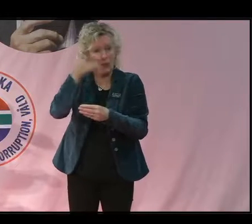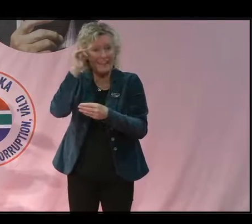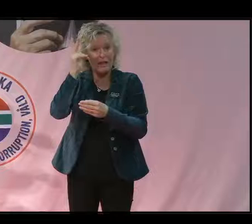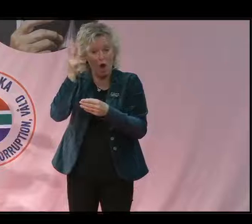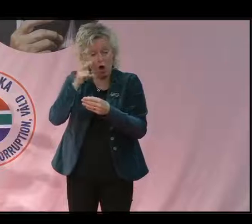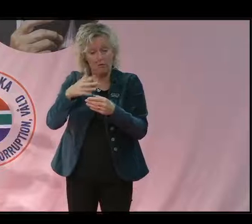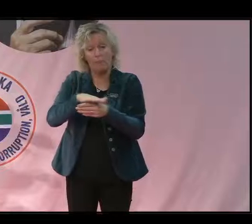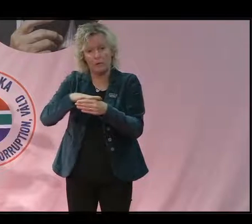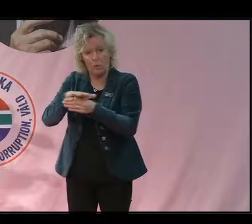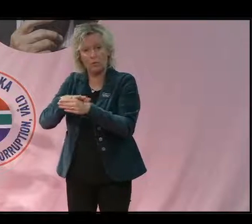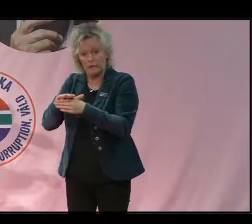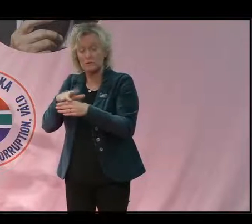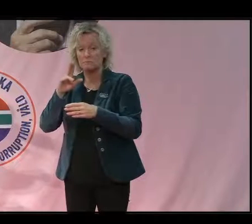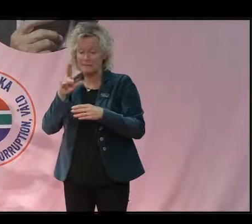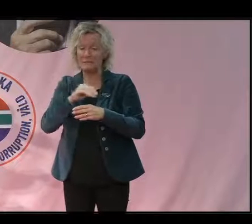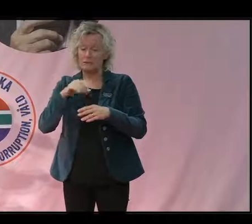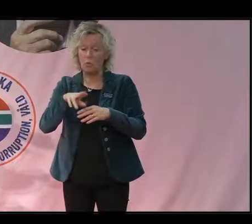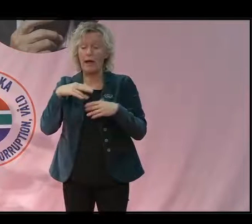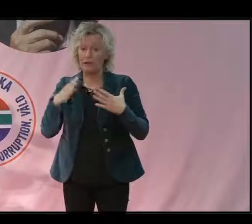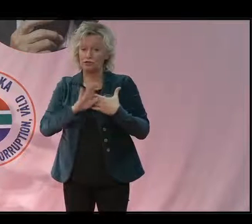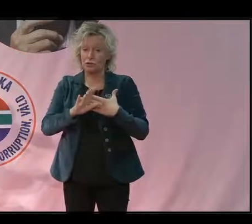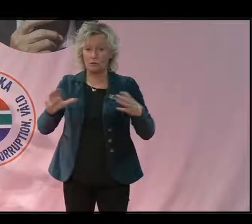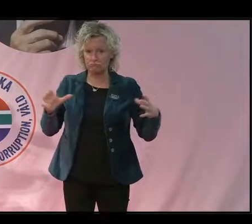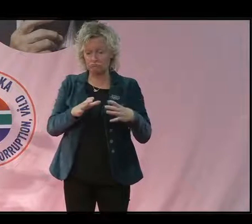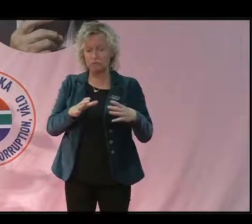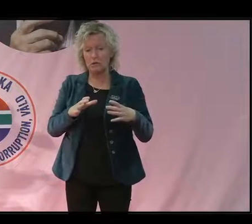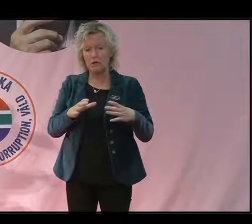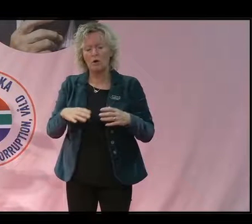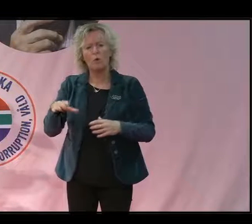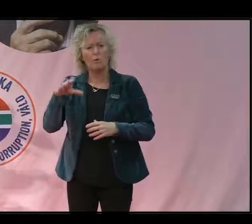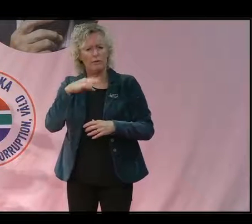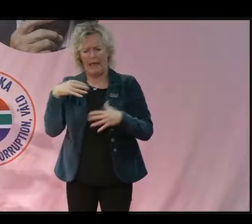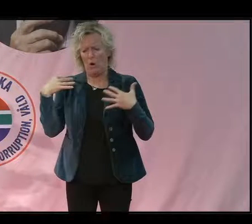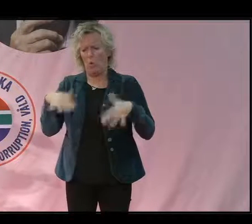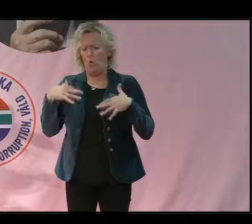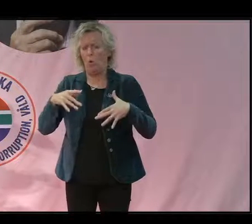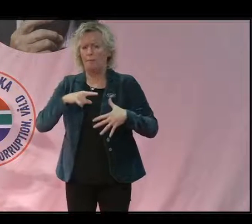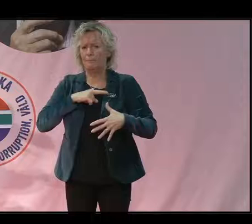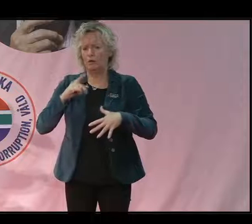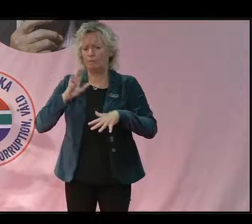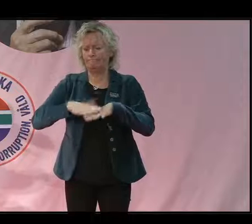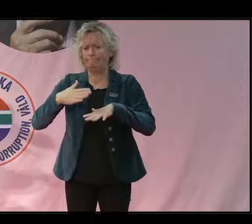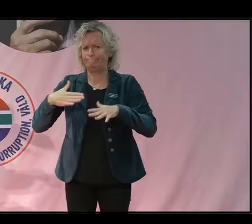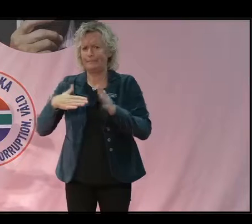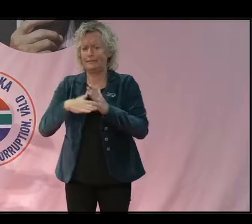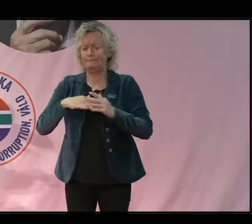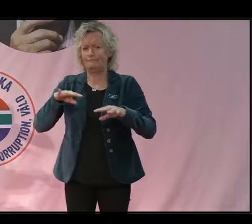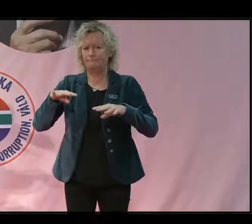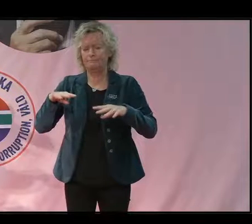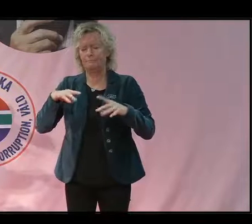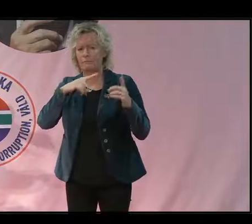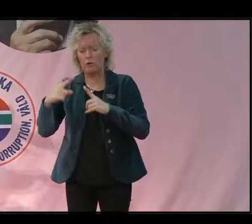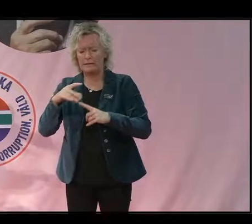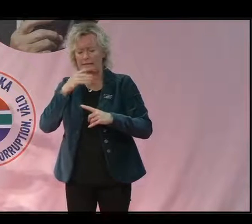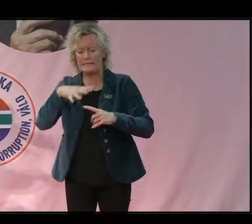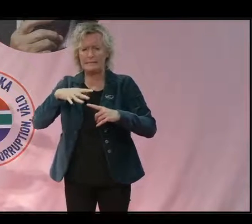det är inte alls så att de är skyddade. Och det här skapar ju enorma spänningar för folk som lever där. Det